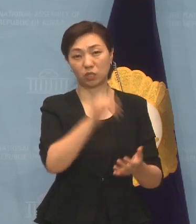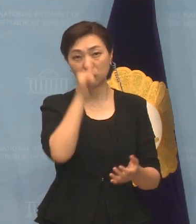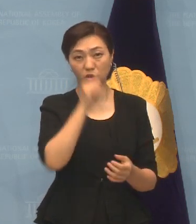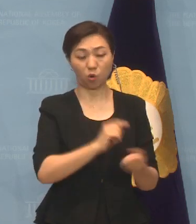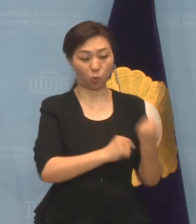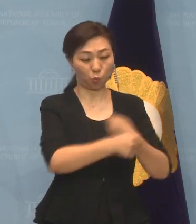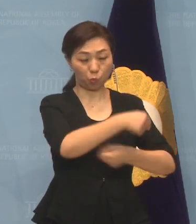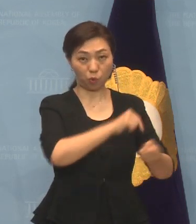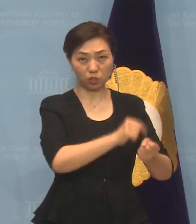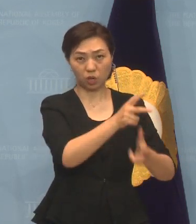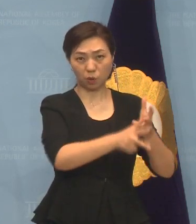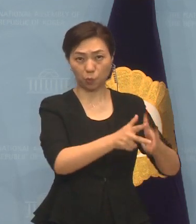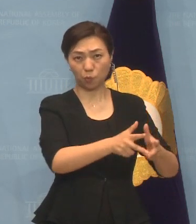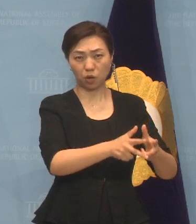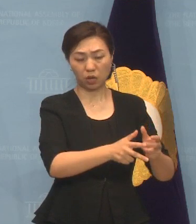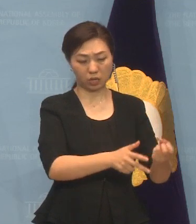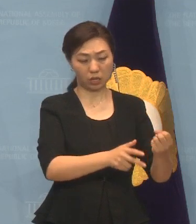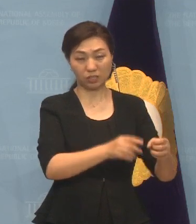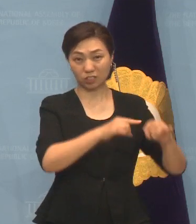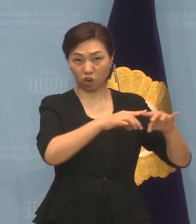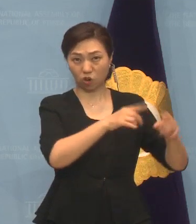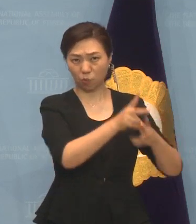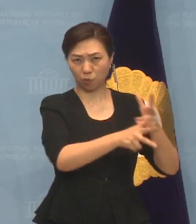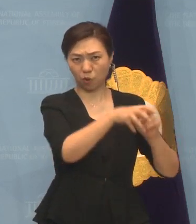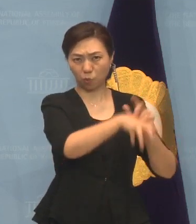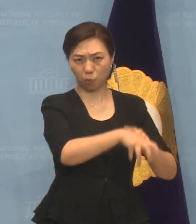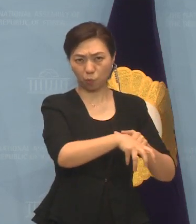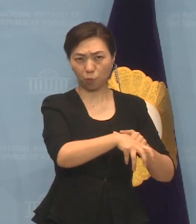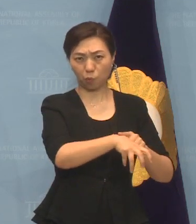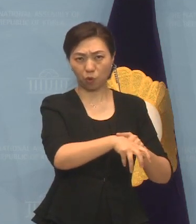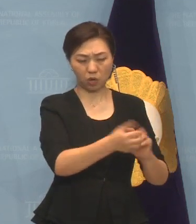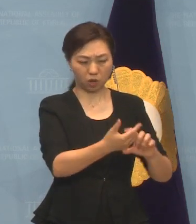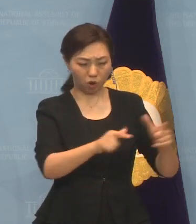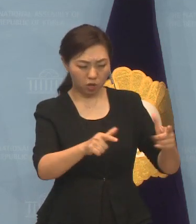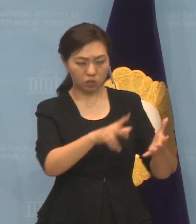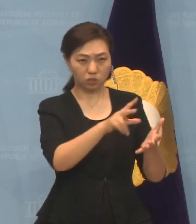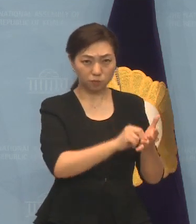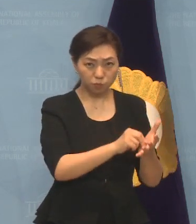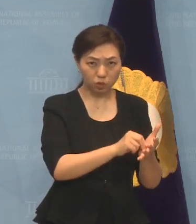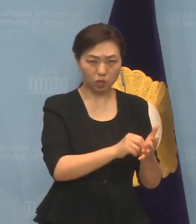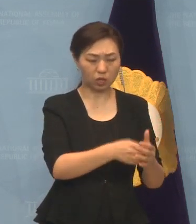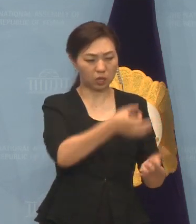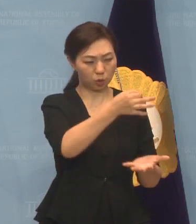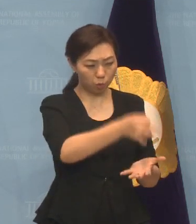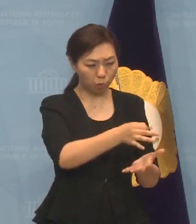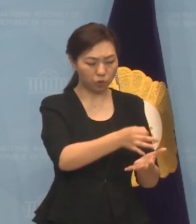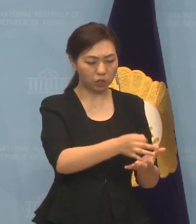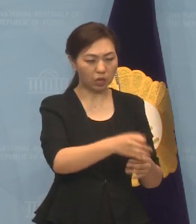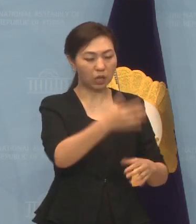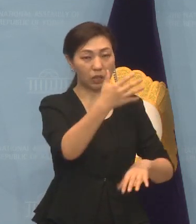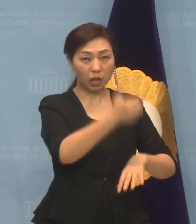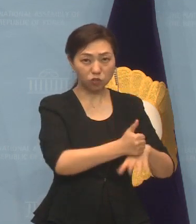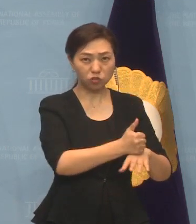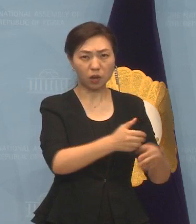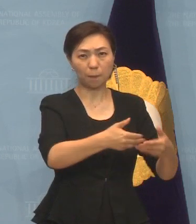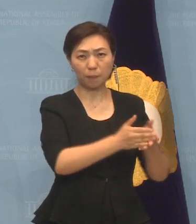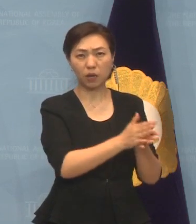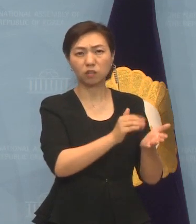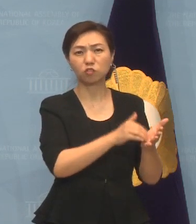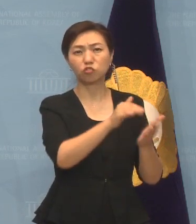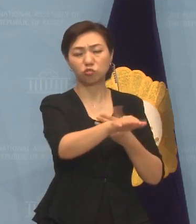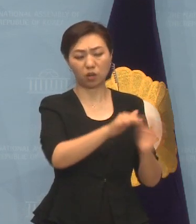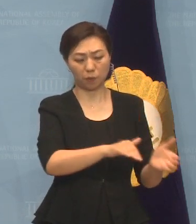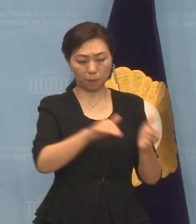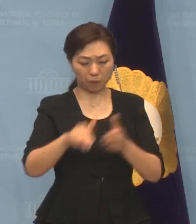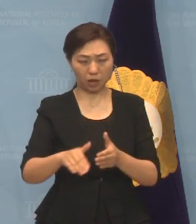간접 비용뿐만 아니라 원전 해체 비용, 사용 후 핵연료 처분 비용 및 중저준이 폐기물 관리 비용